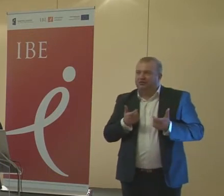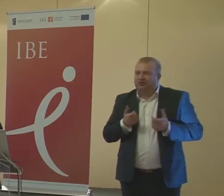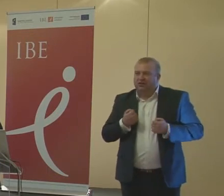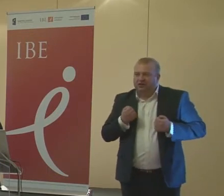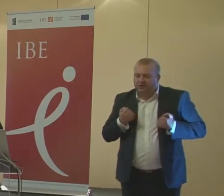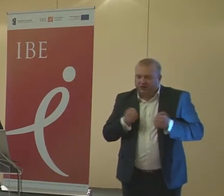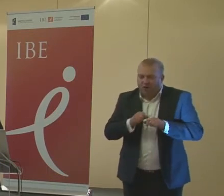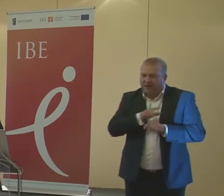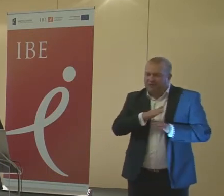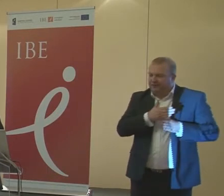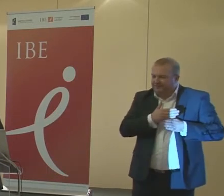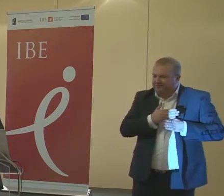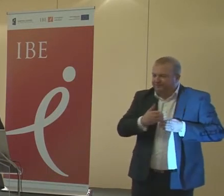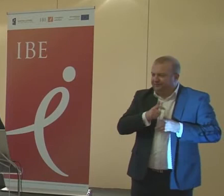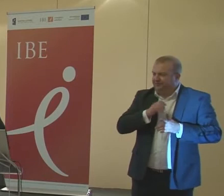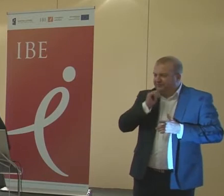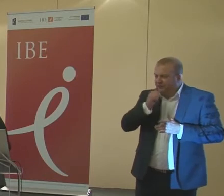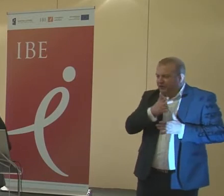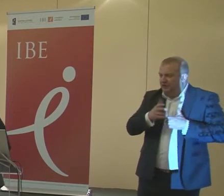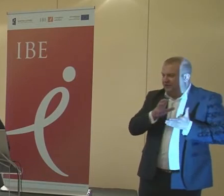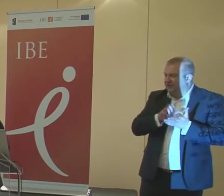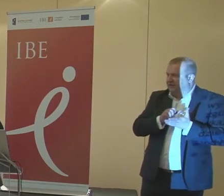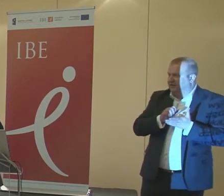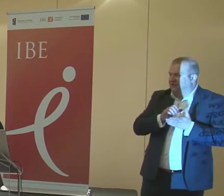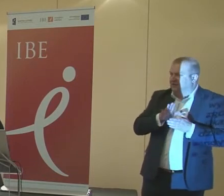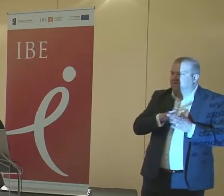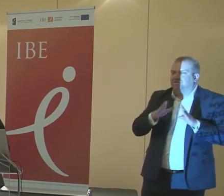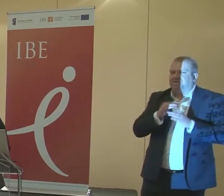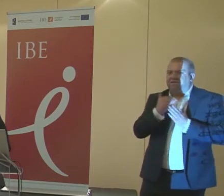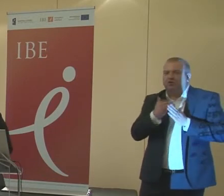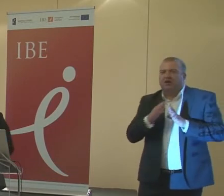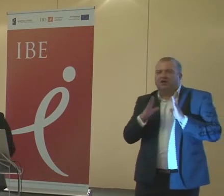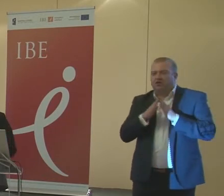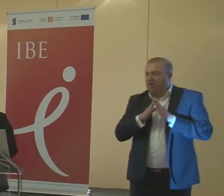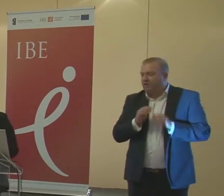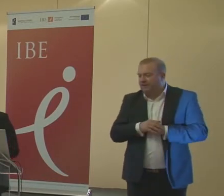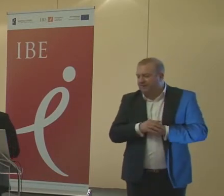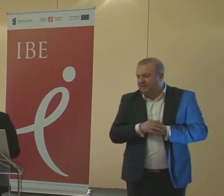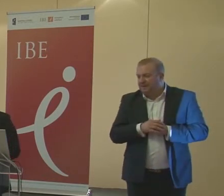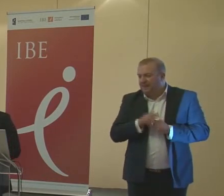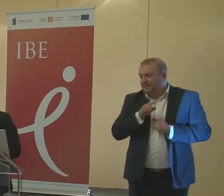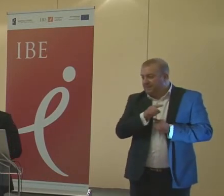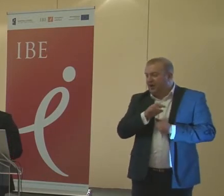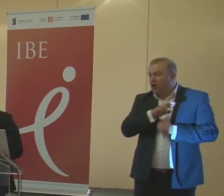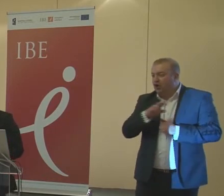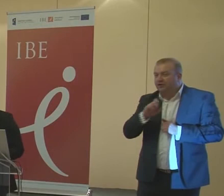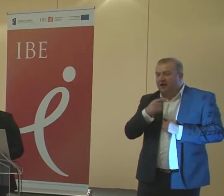żeby upłynnić je na co dzień, po prostu w warunkach domowych. Tego rodzaju